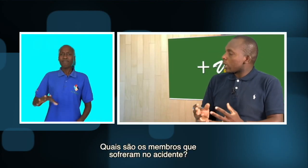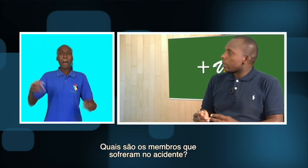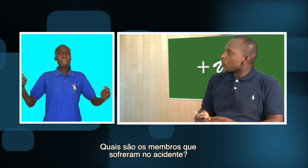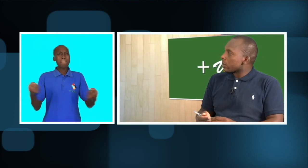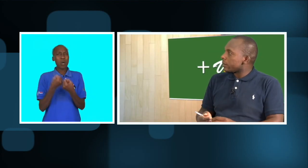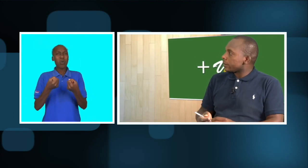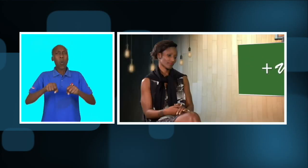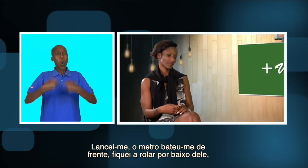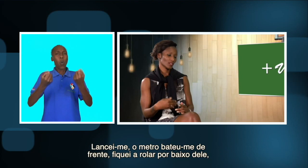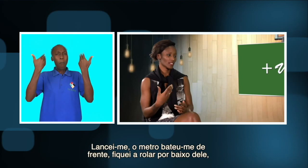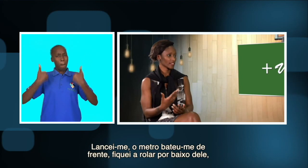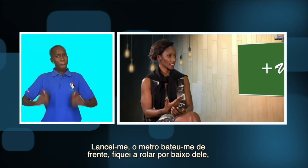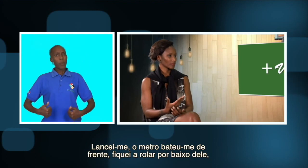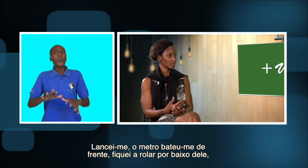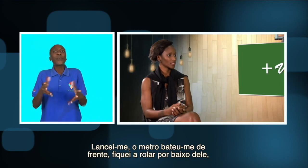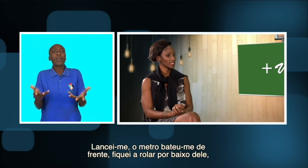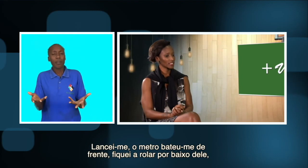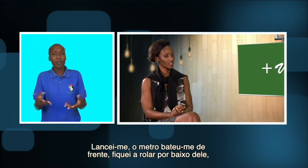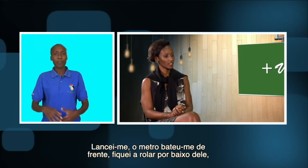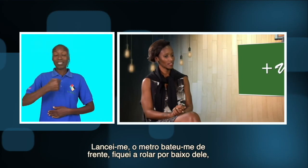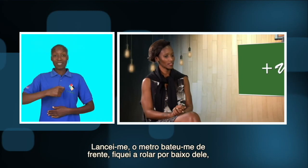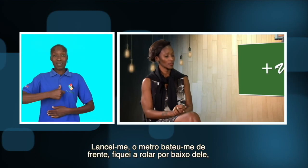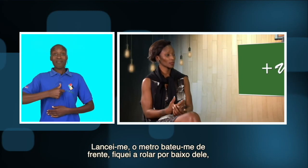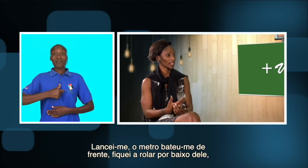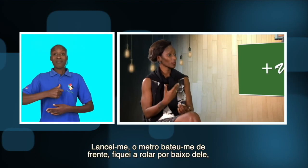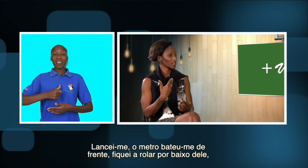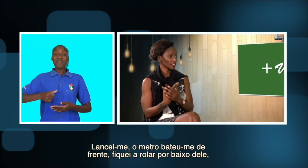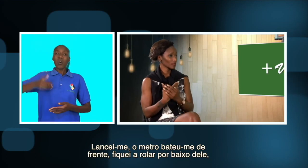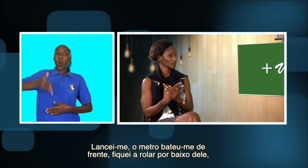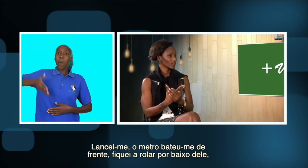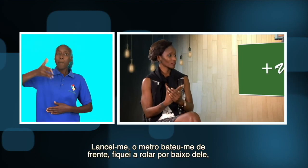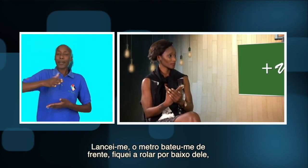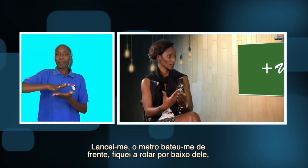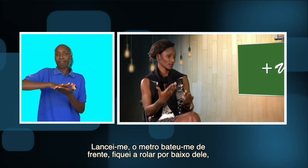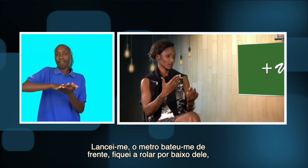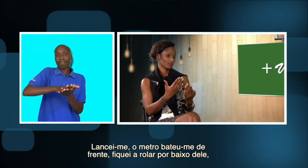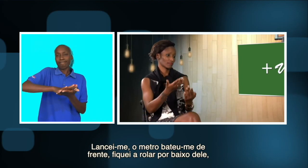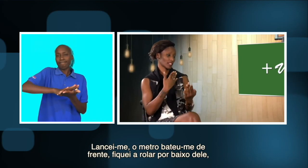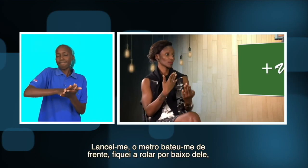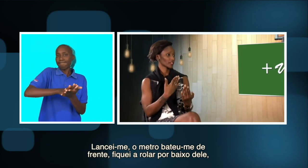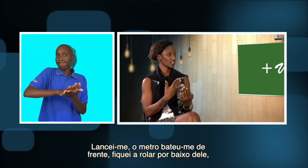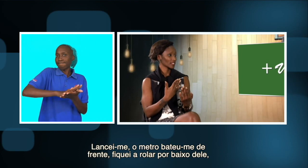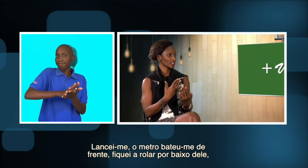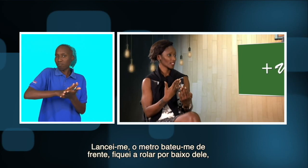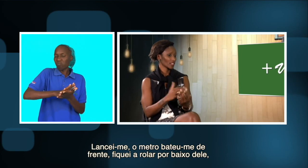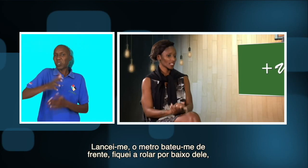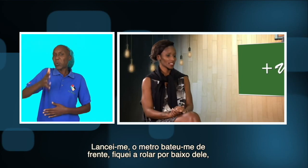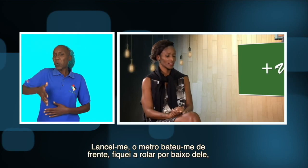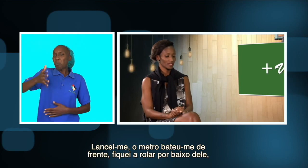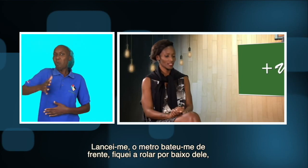durante o acidente? Eu lancei-me e o metro bateu, mesmo, bateu-me da frente